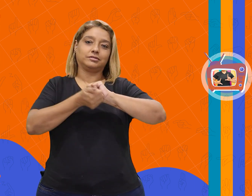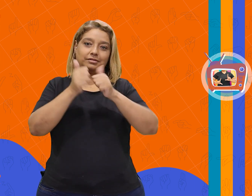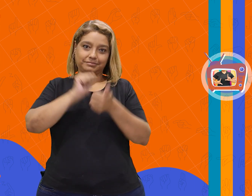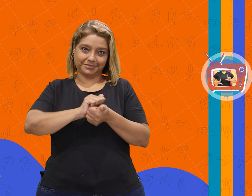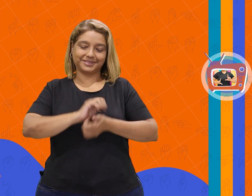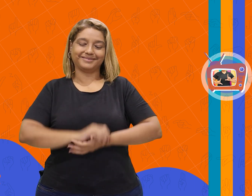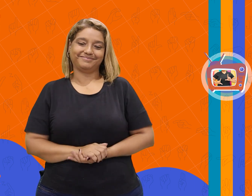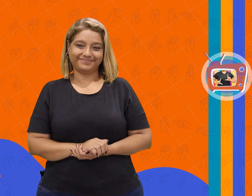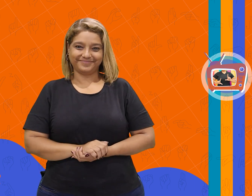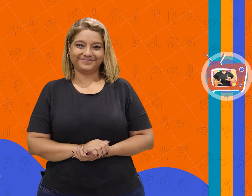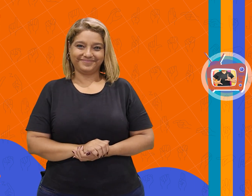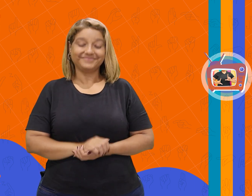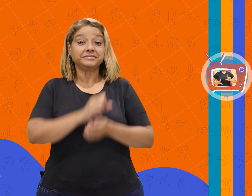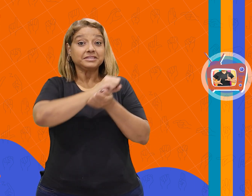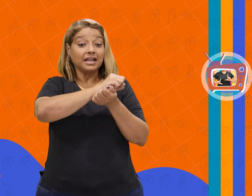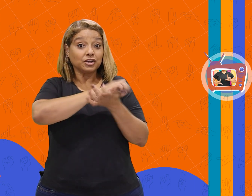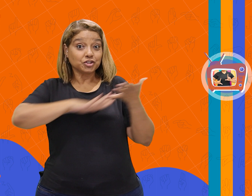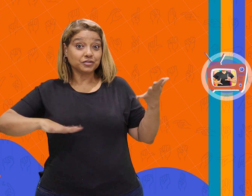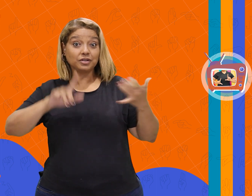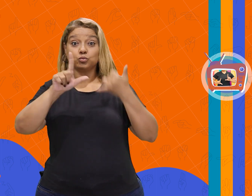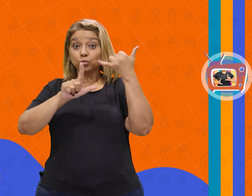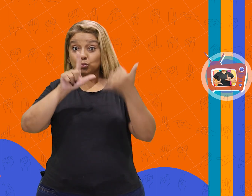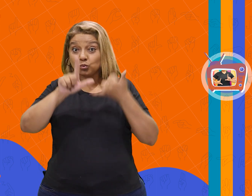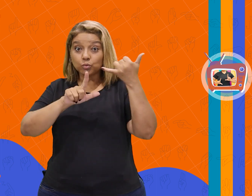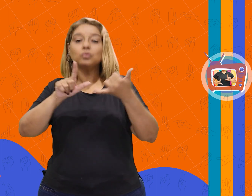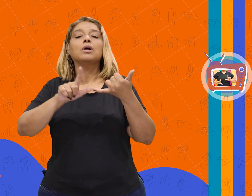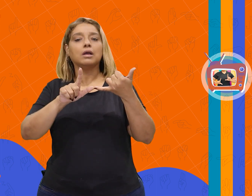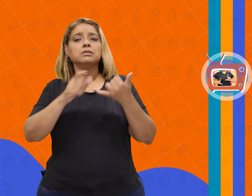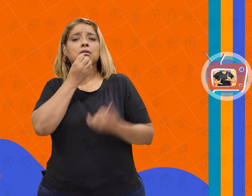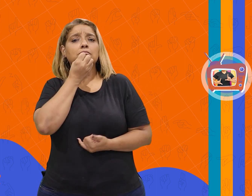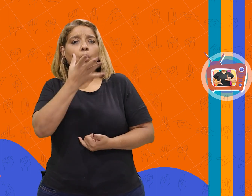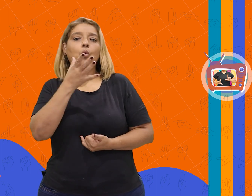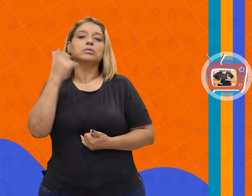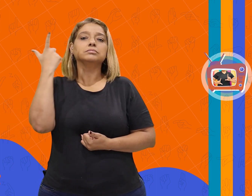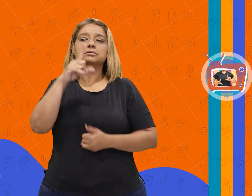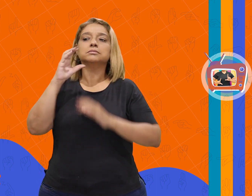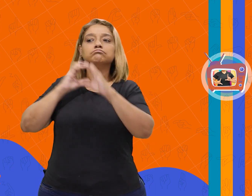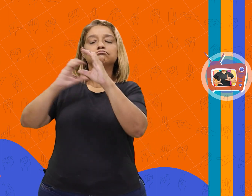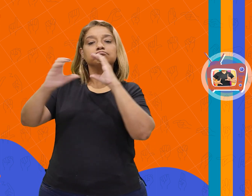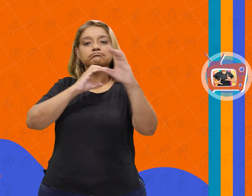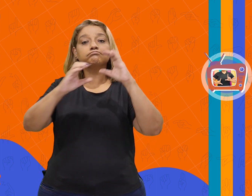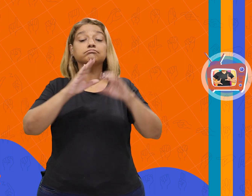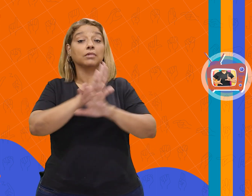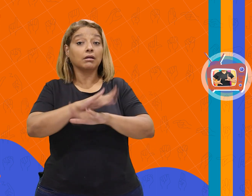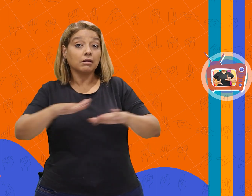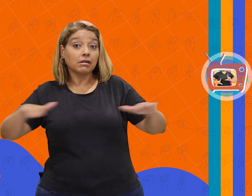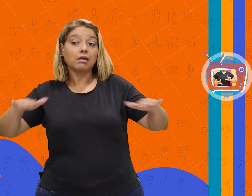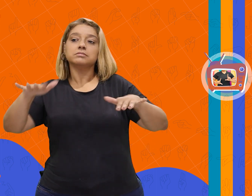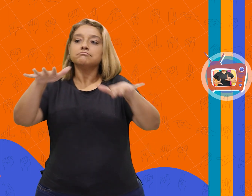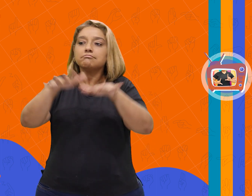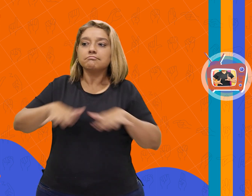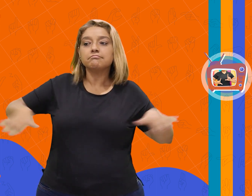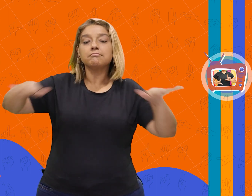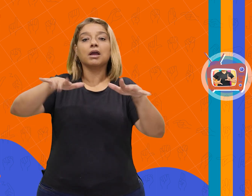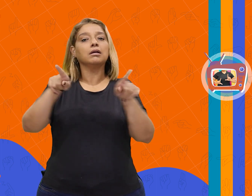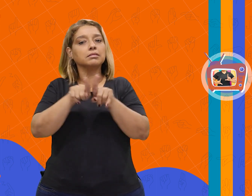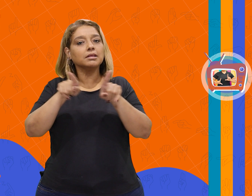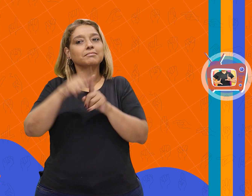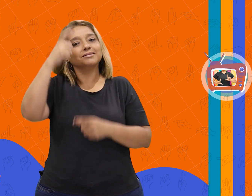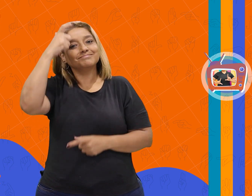essas adaptações. Atividades lúdicas favorecem a comunicação da criança com o meio e com ela mesma.